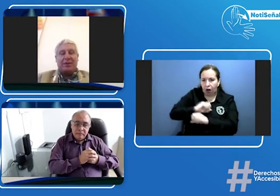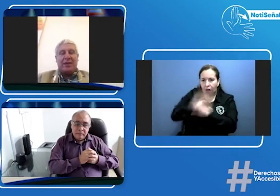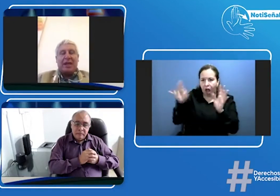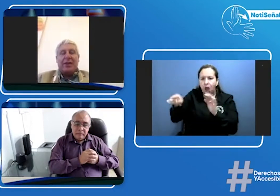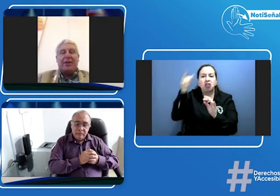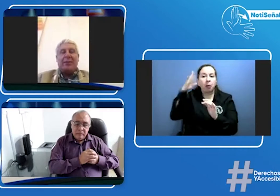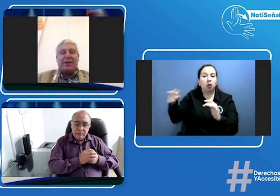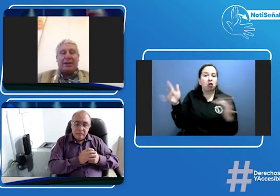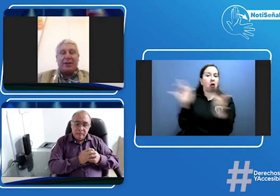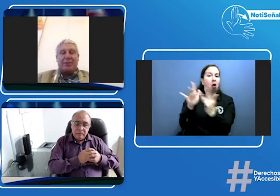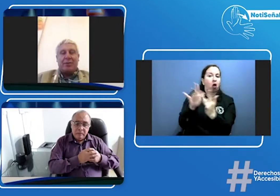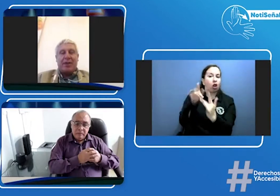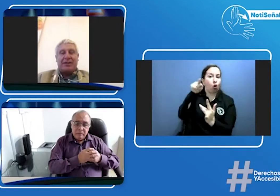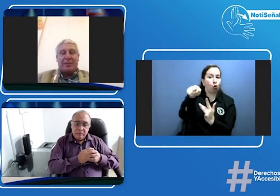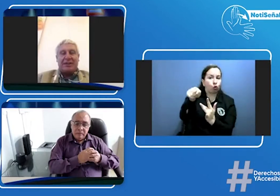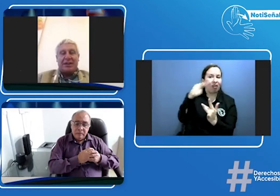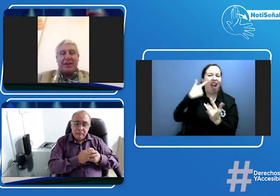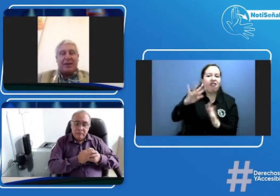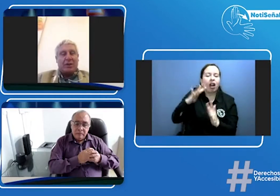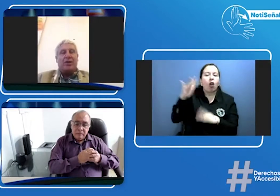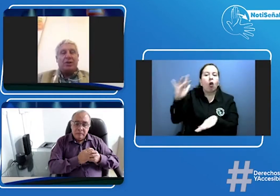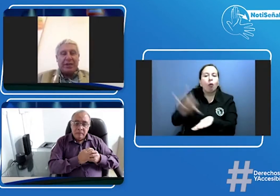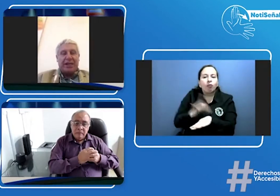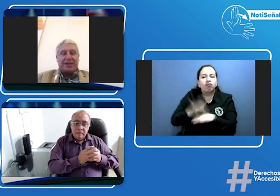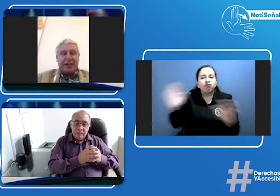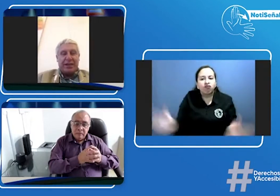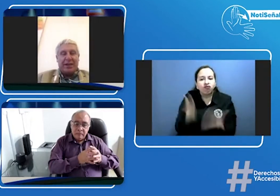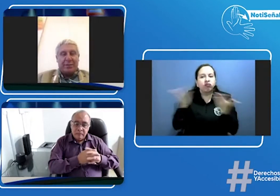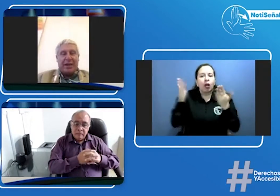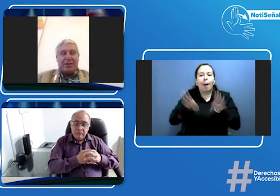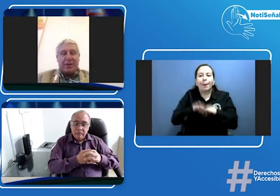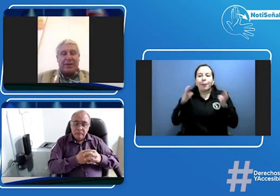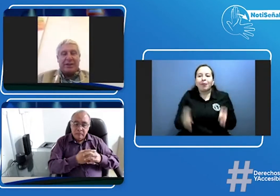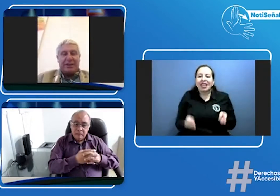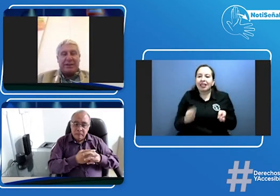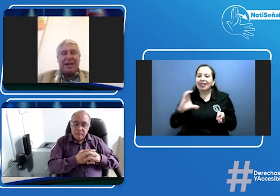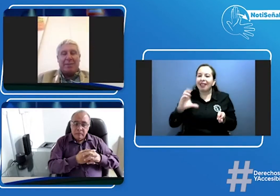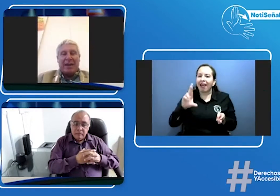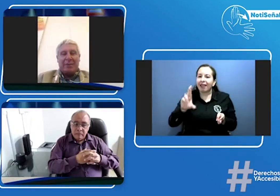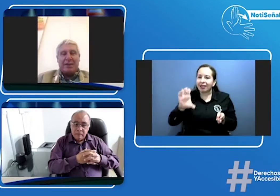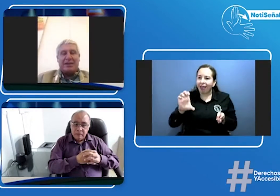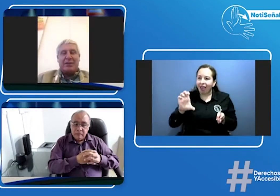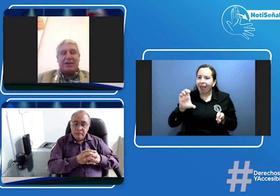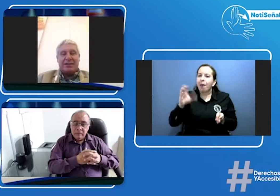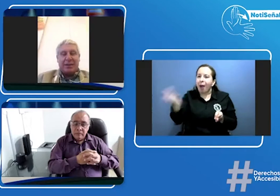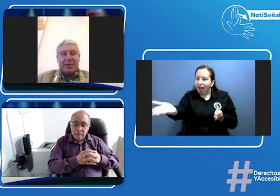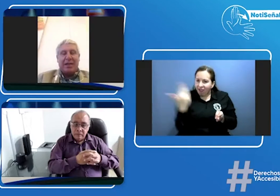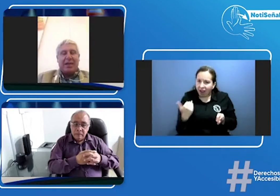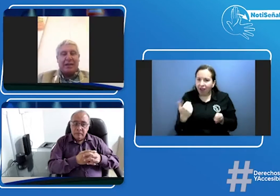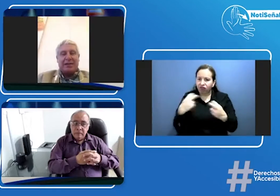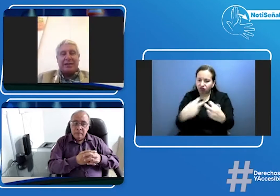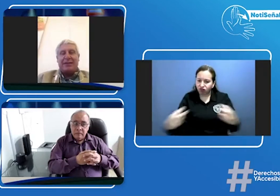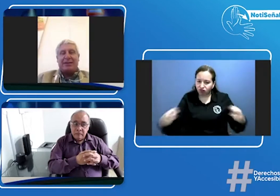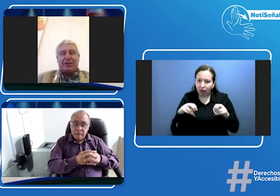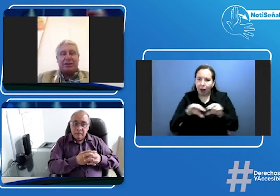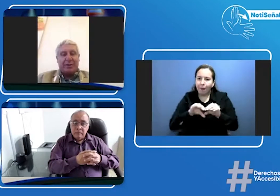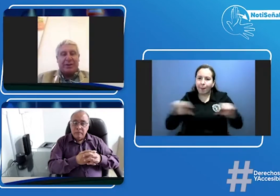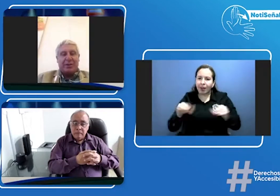y vamos a tratar de promover esa mesa con los CDC para que obviamente se tenga parametrizado en el sistema ese examen psicocentro métrico